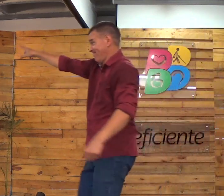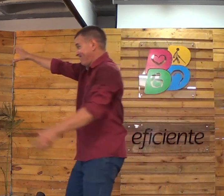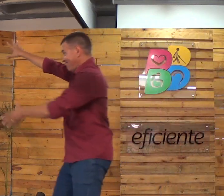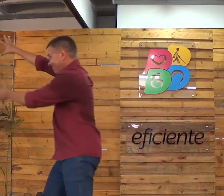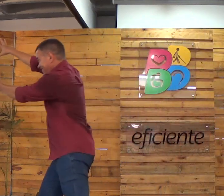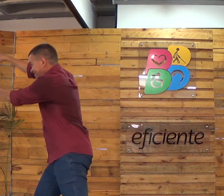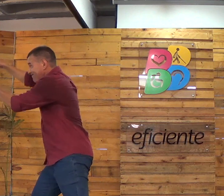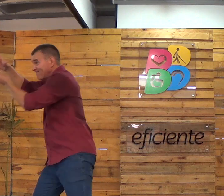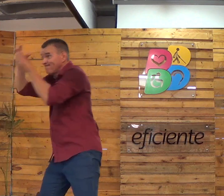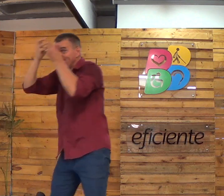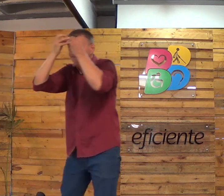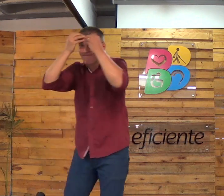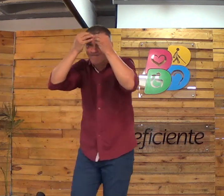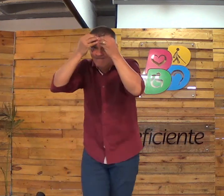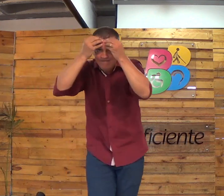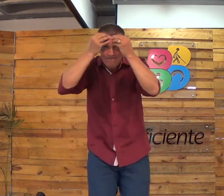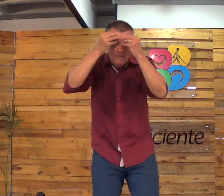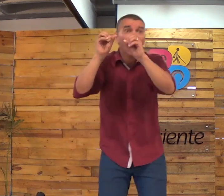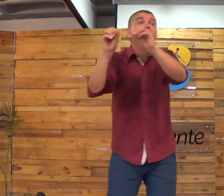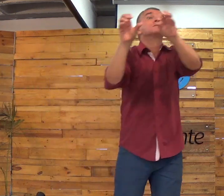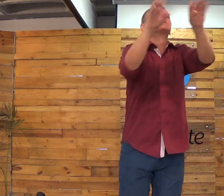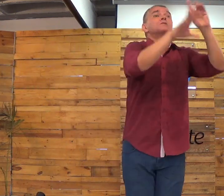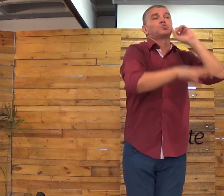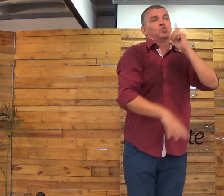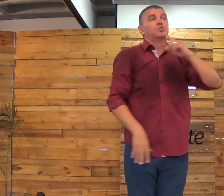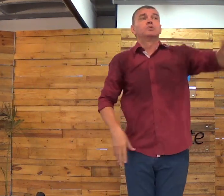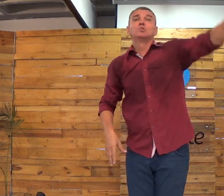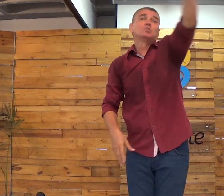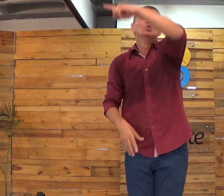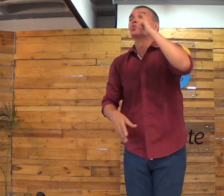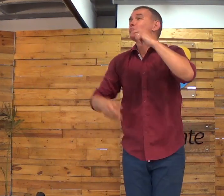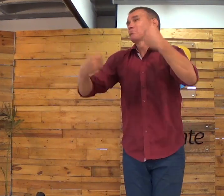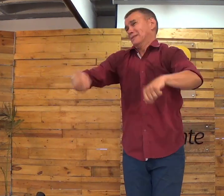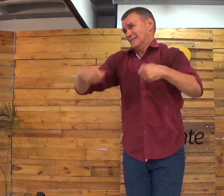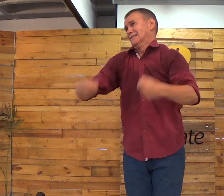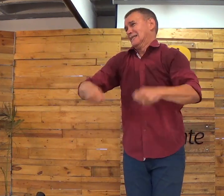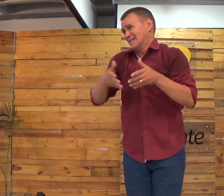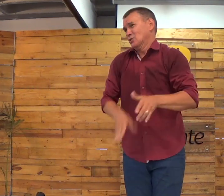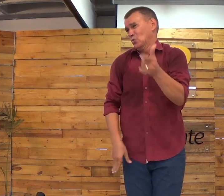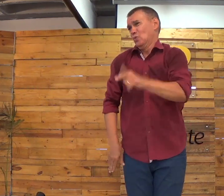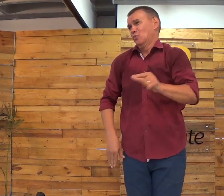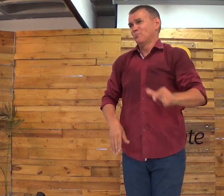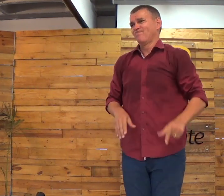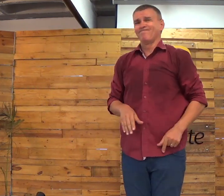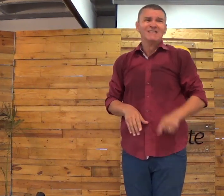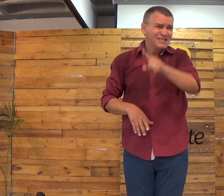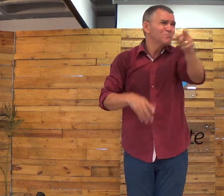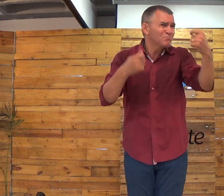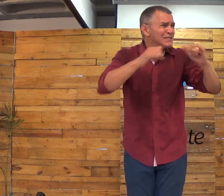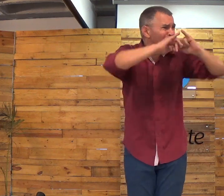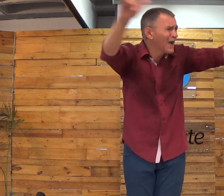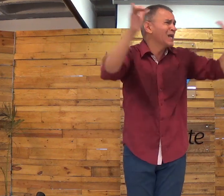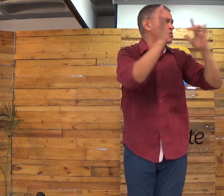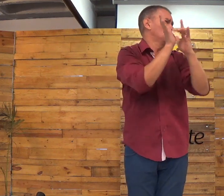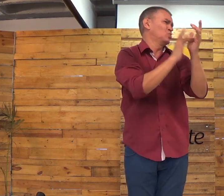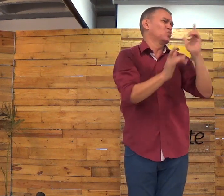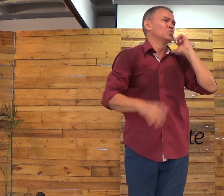Mas ela aprende. Aprende com esse gesto. Porque você pode ter que falar para os outros. Falar para os seus amigos.